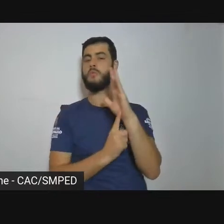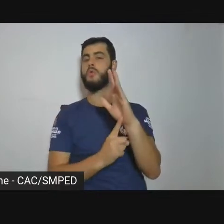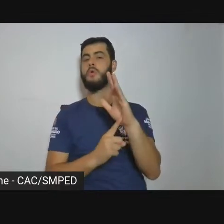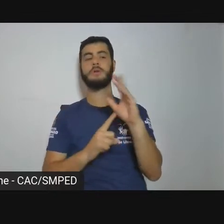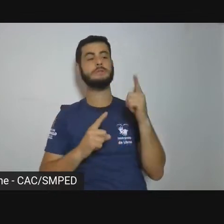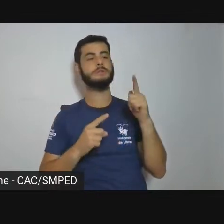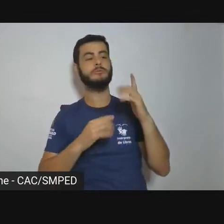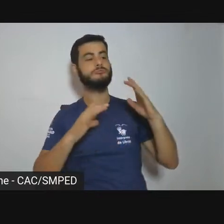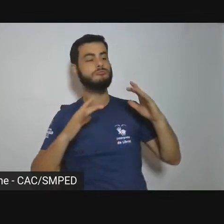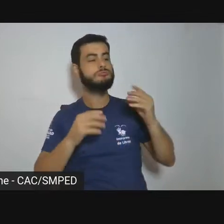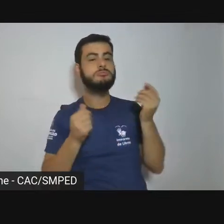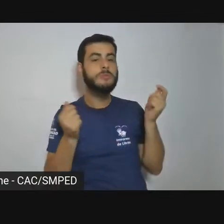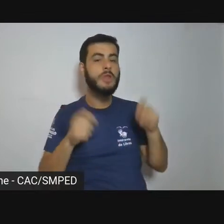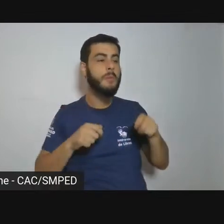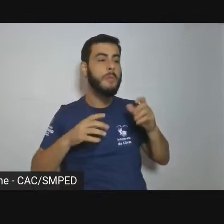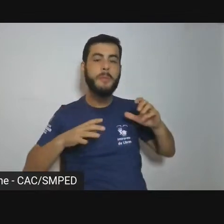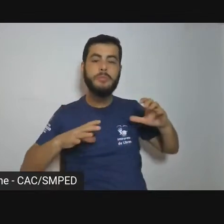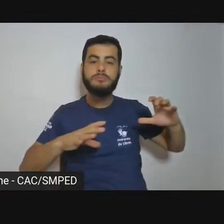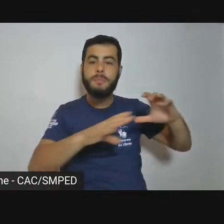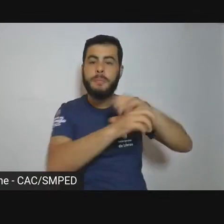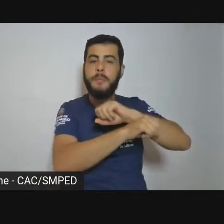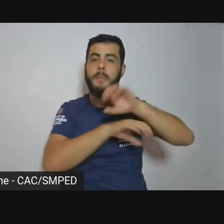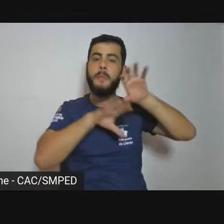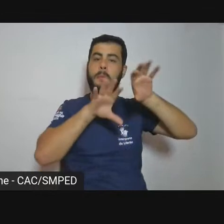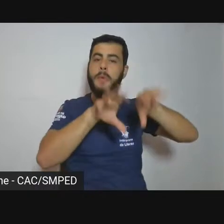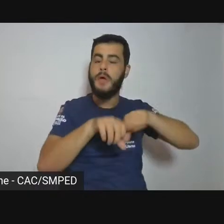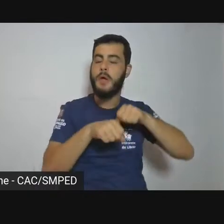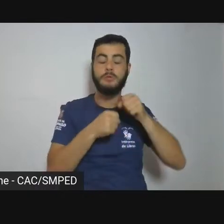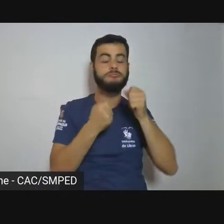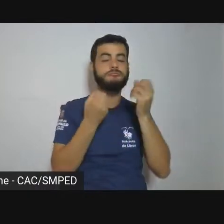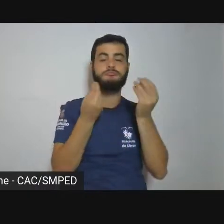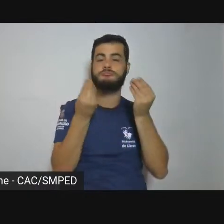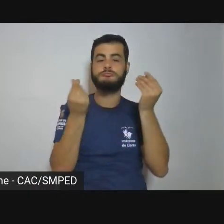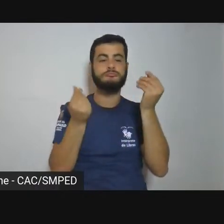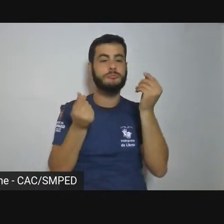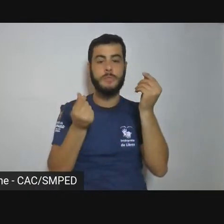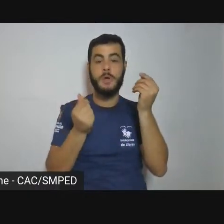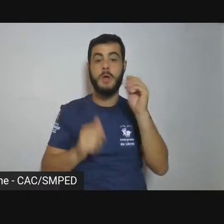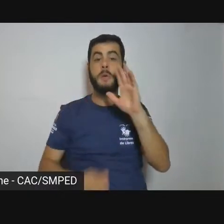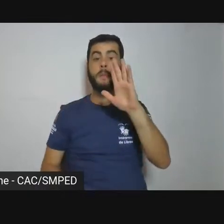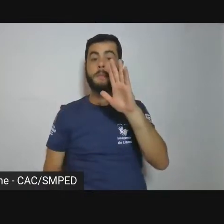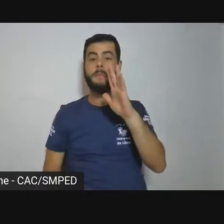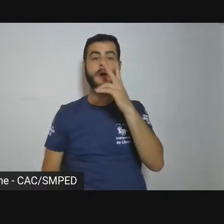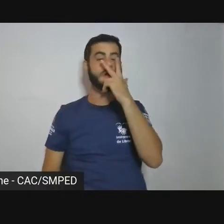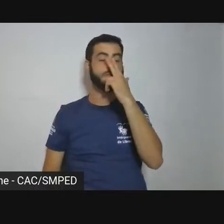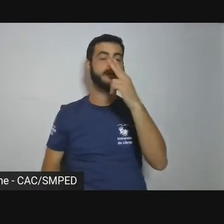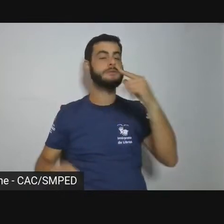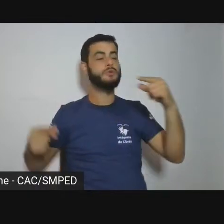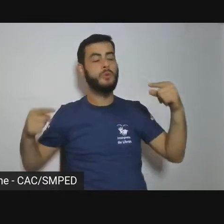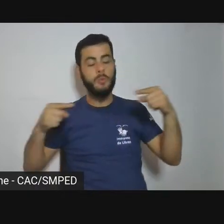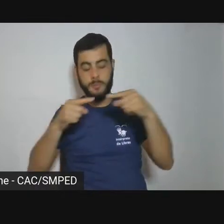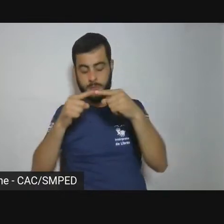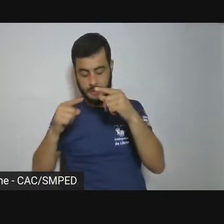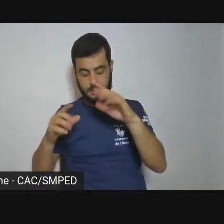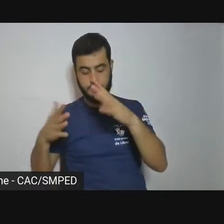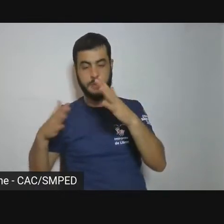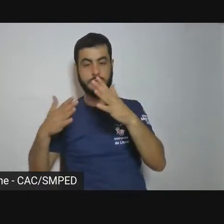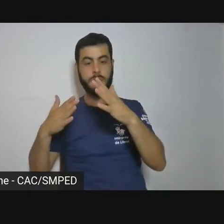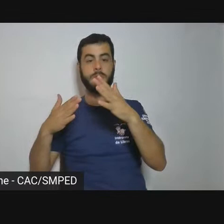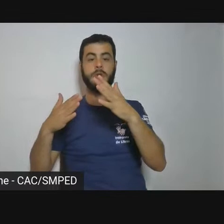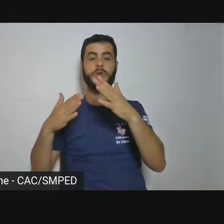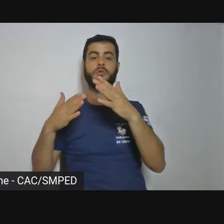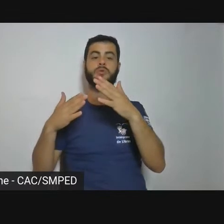E, nesse sentido, claro, se aproxima muito mais de uma concepção mais perto